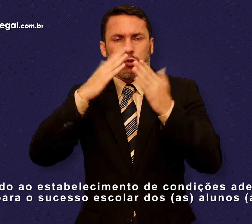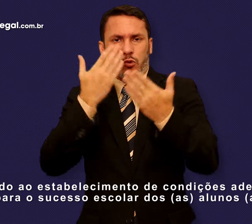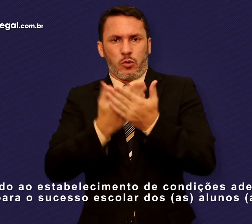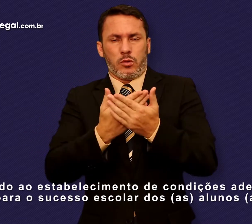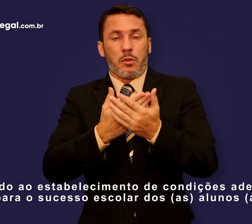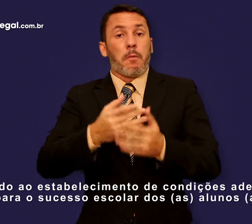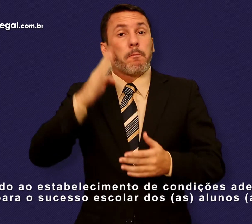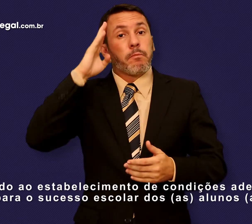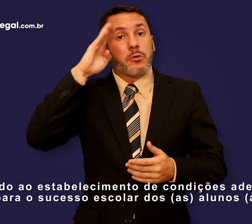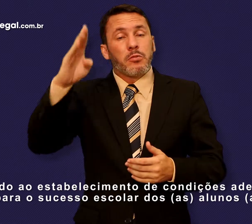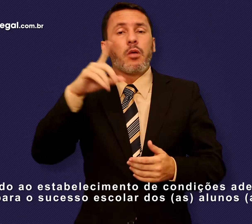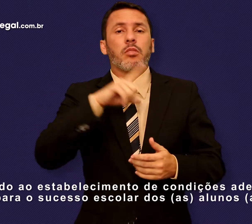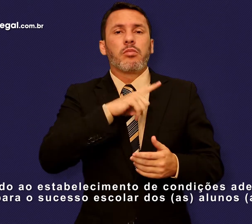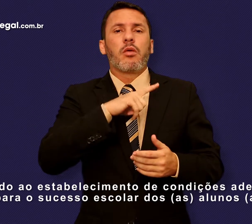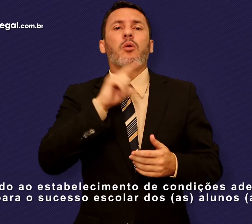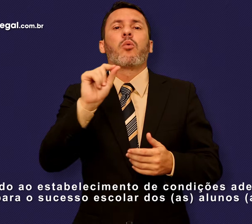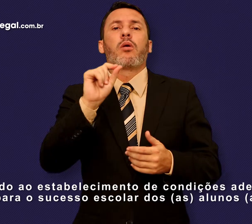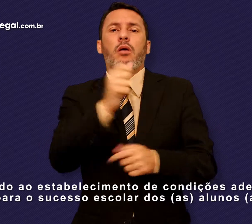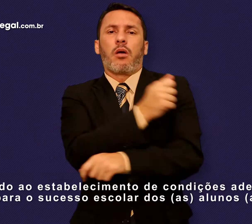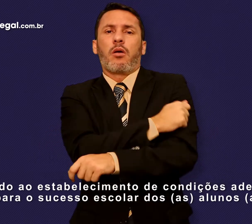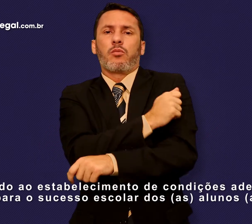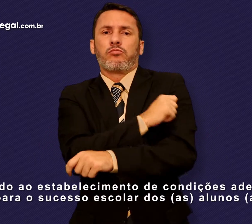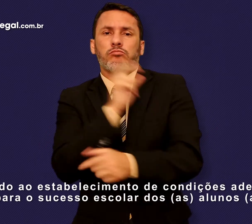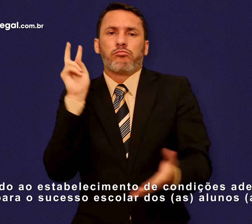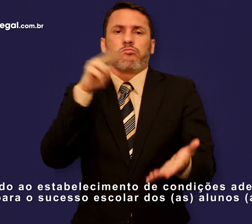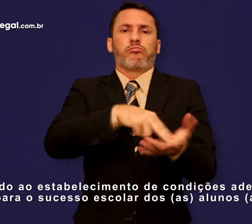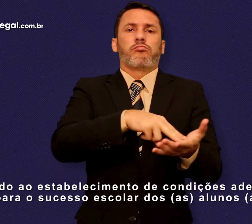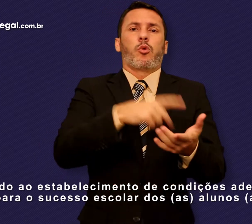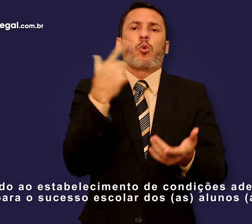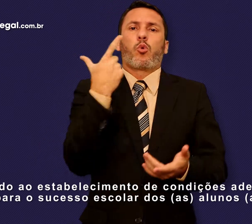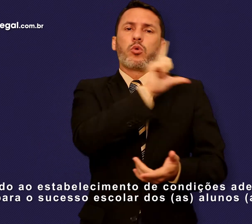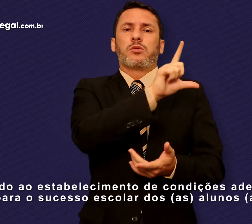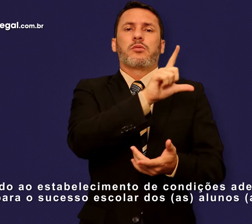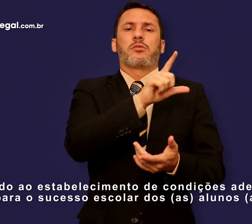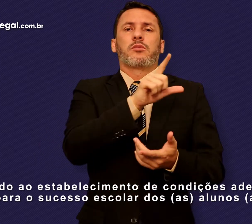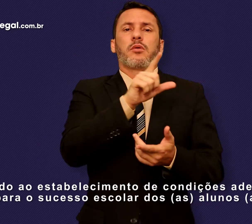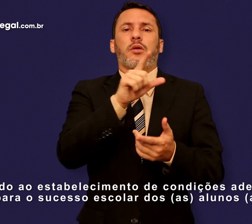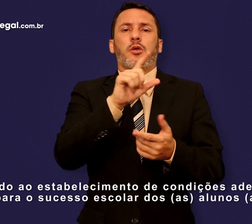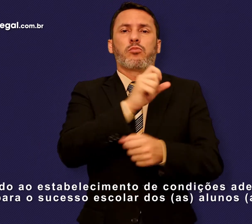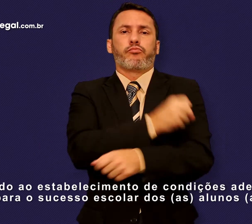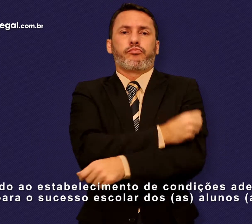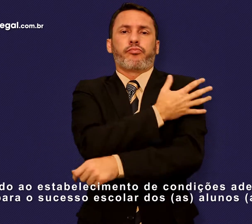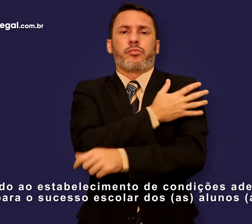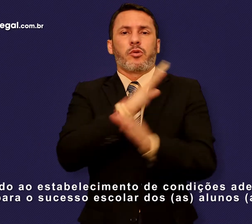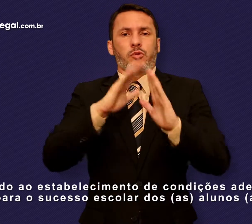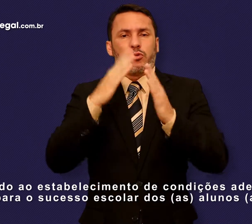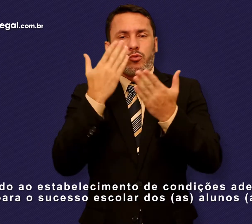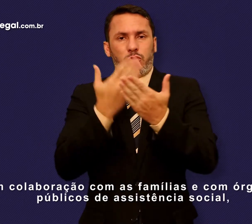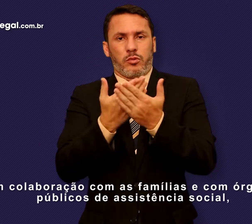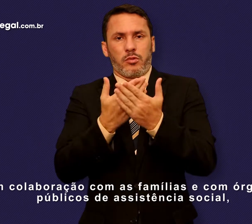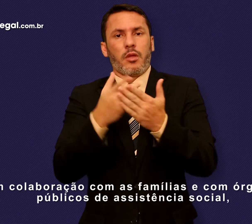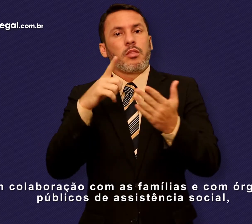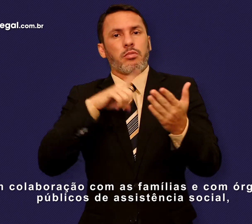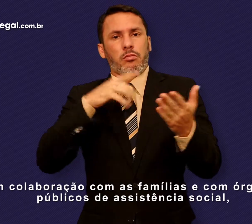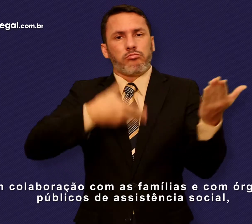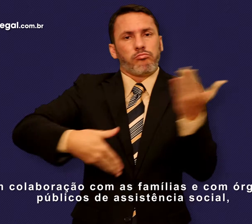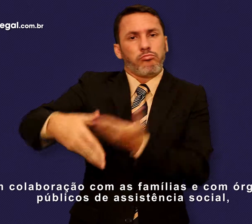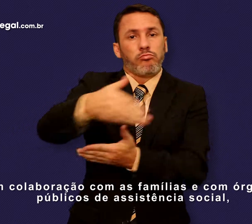visando ao estabelecimento de condições adequadas para o sucesso escolar dos alunos e das alunas em colaboração com as